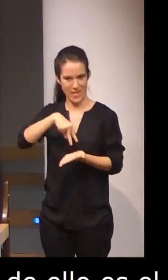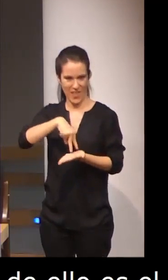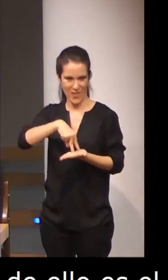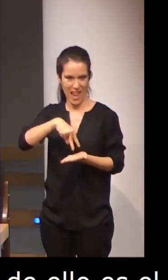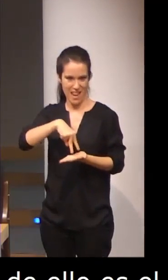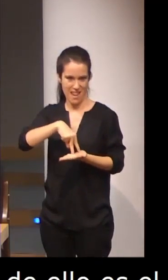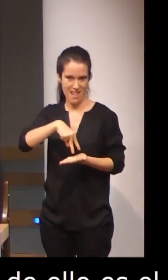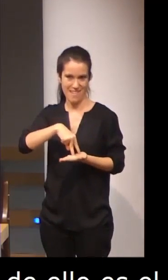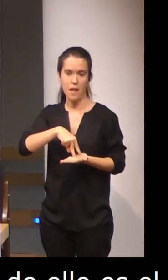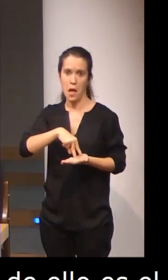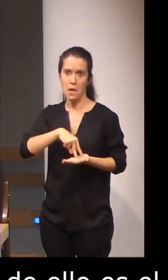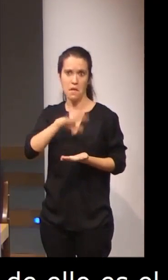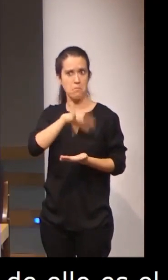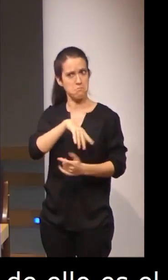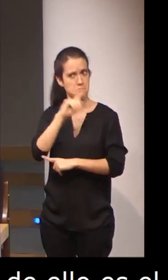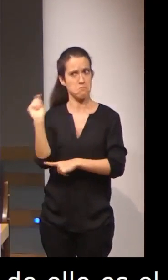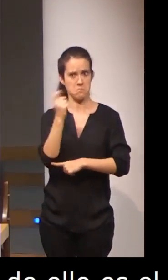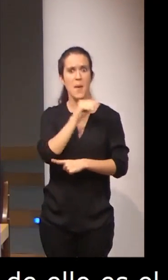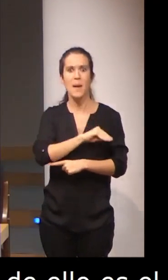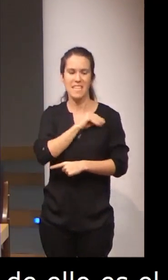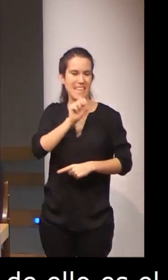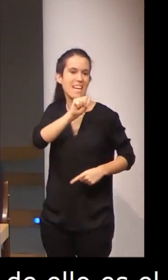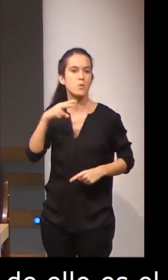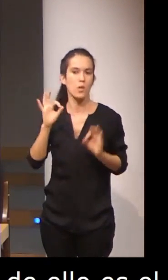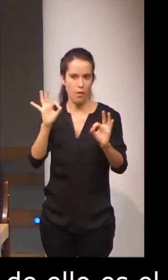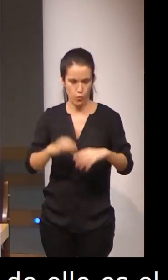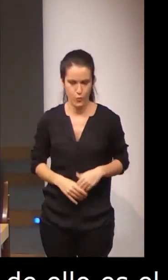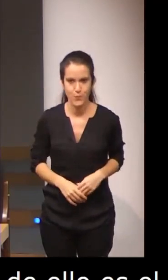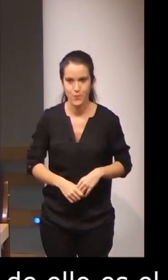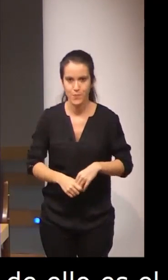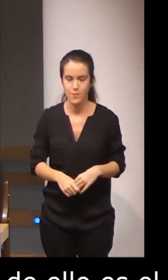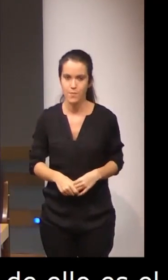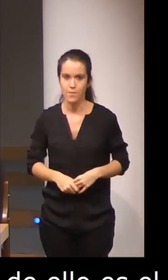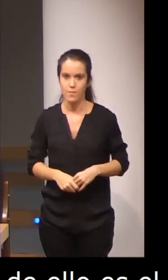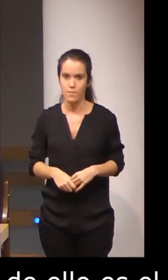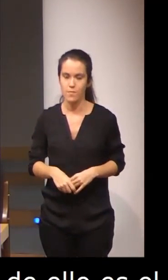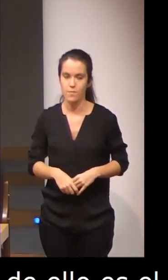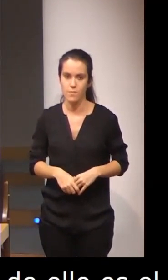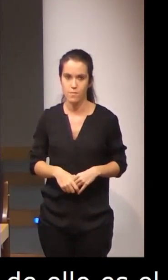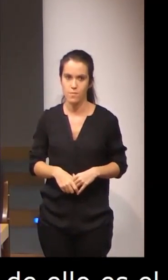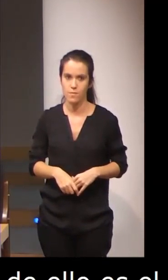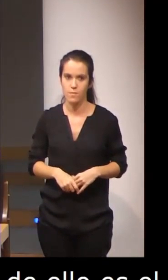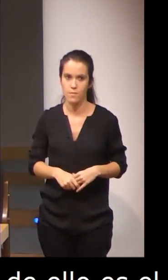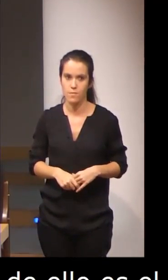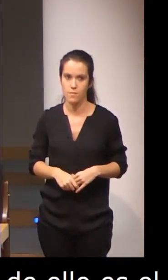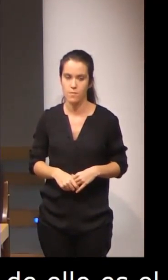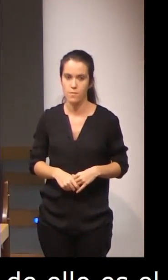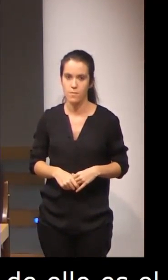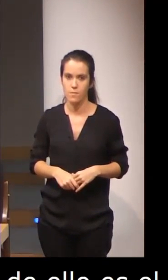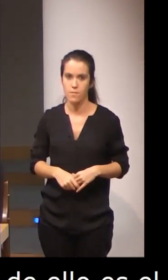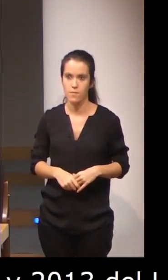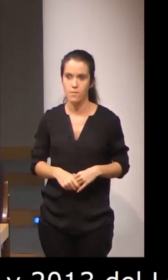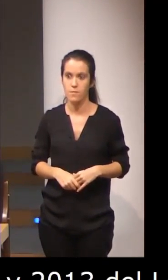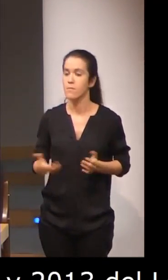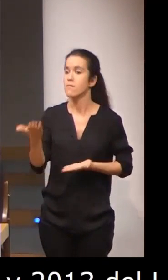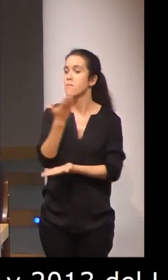bastante éxito en cuanto a sus resultados. También colaboramos con las asociaciones que, cuando